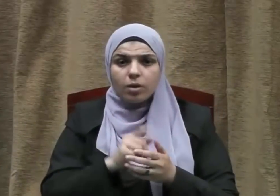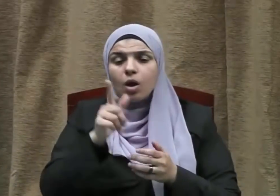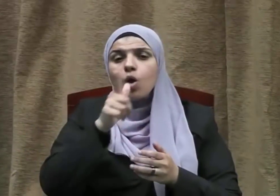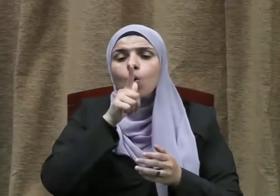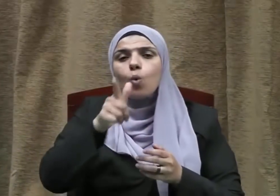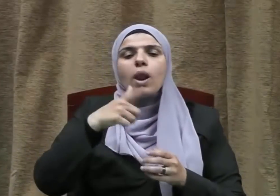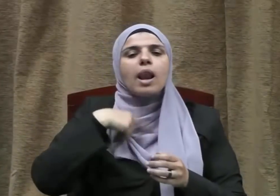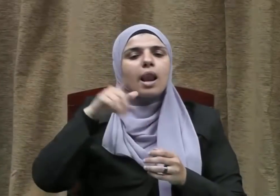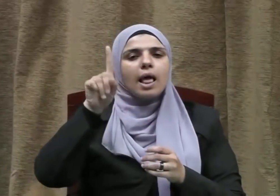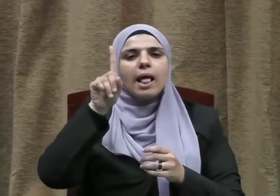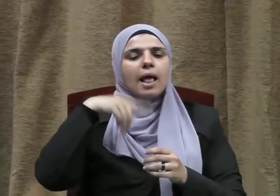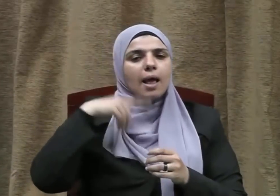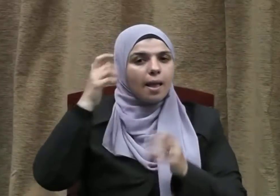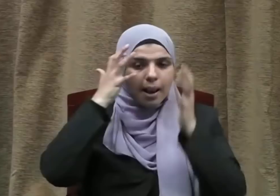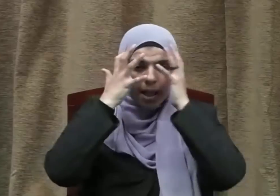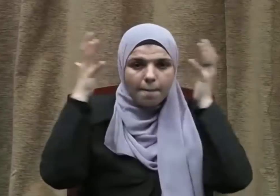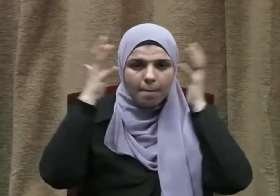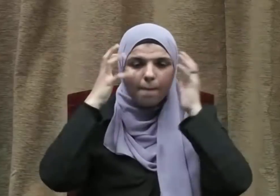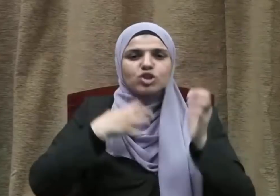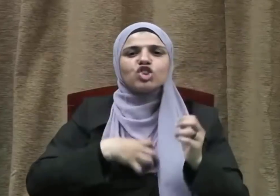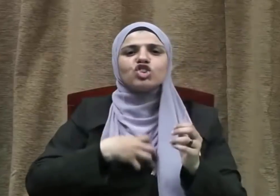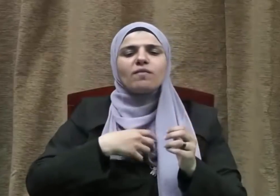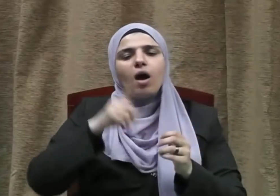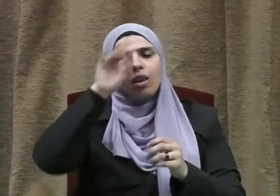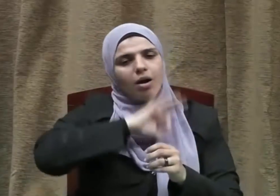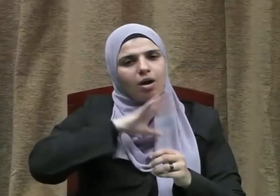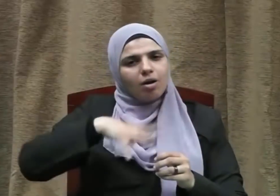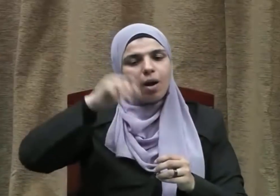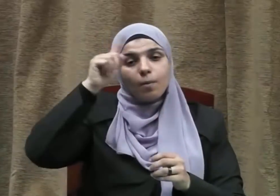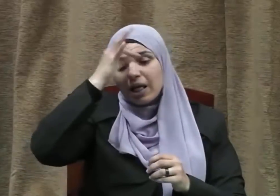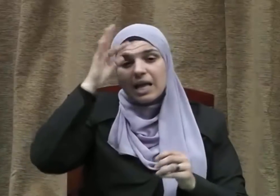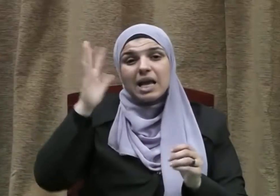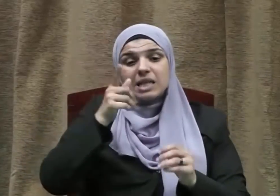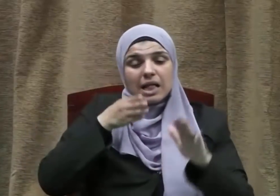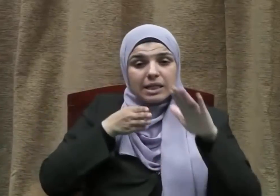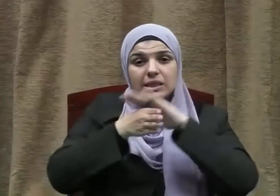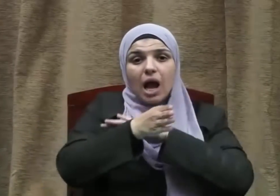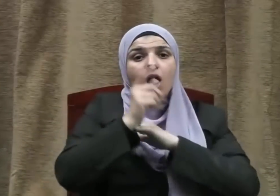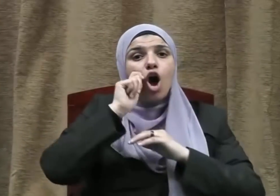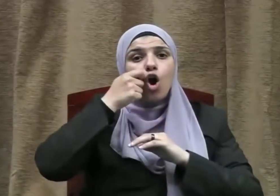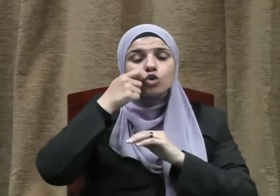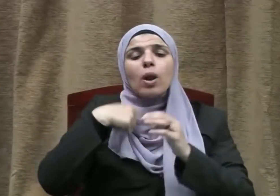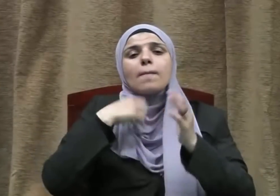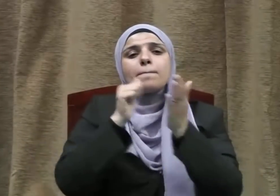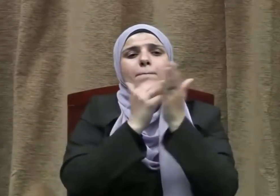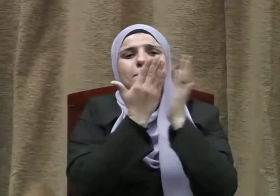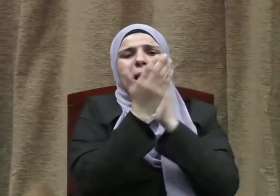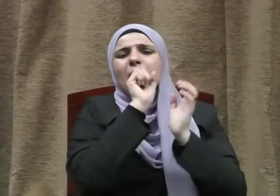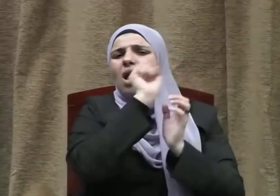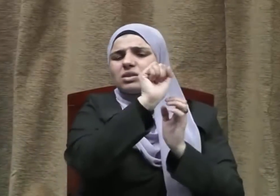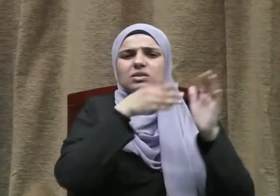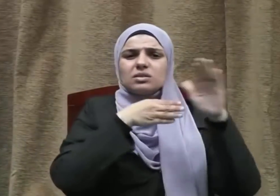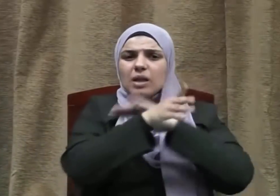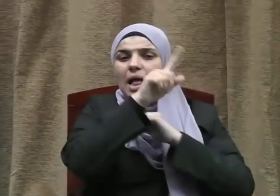يقول الإمام الشافعي رحمه الله إذا دخل الرجل دار غير